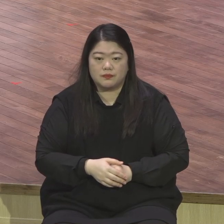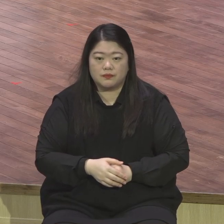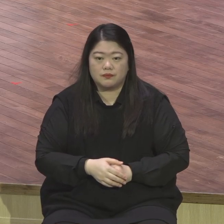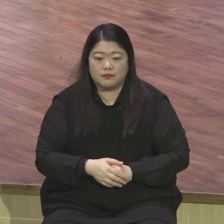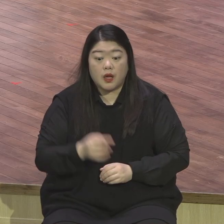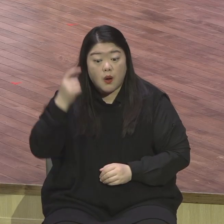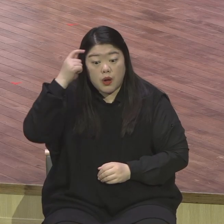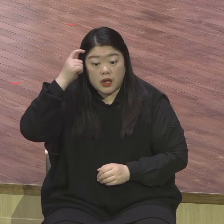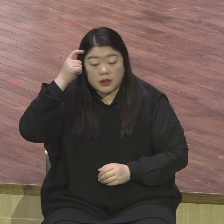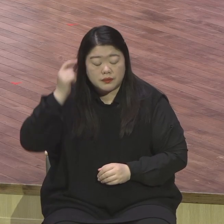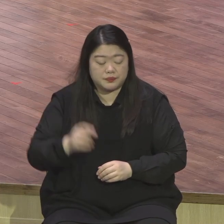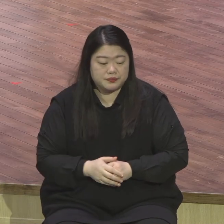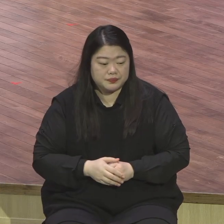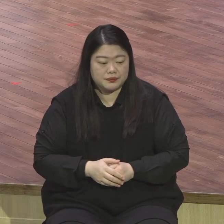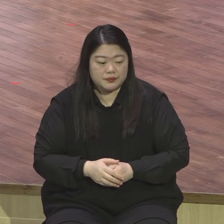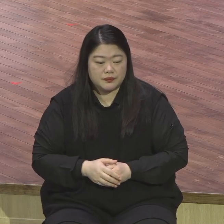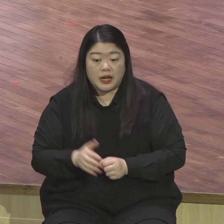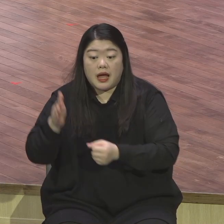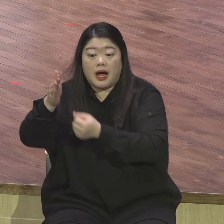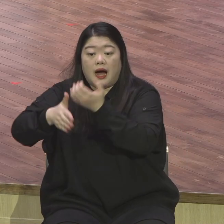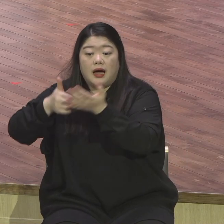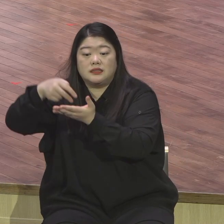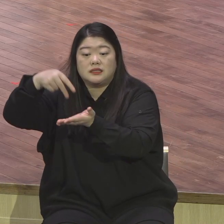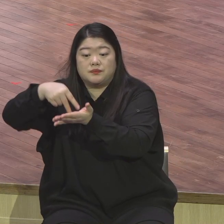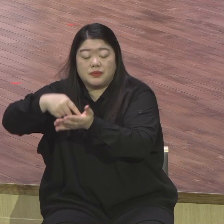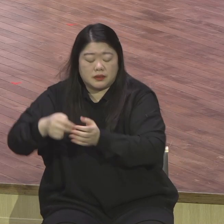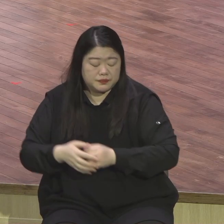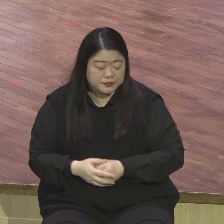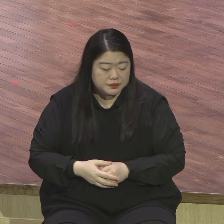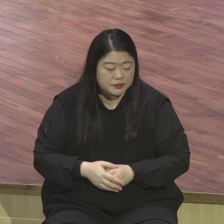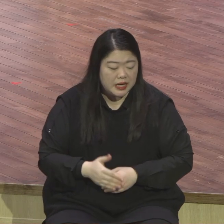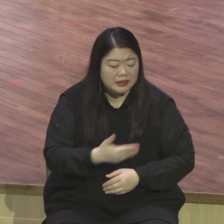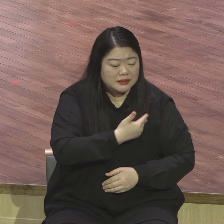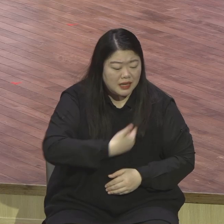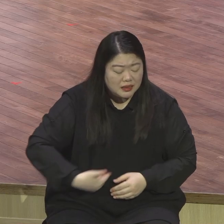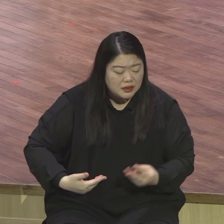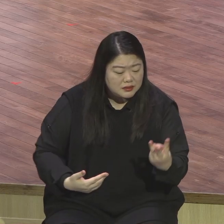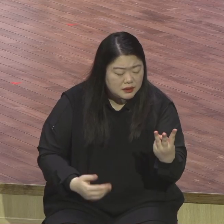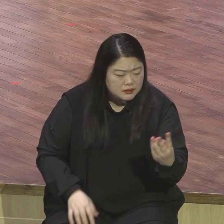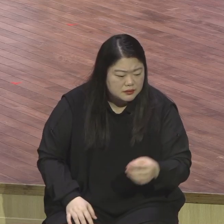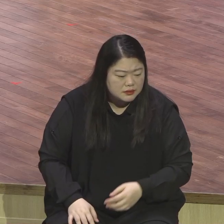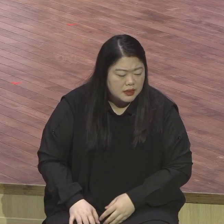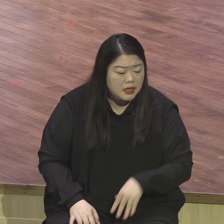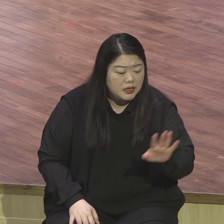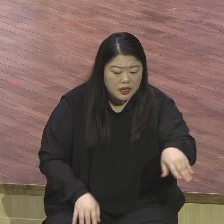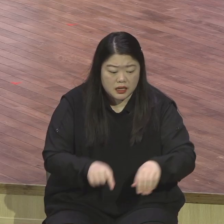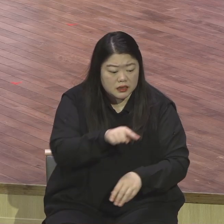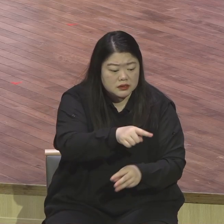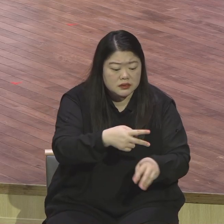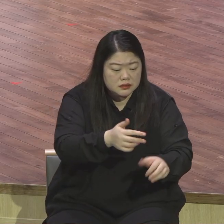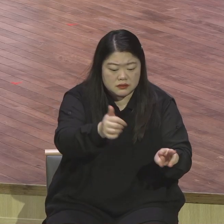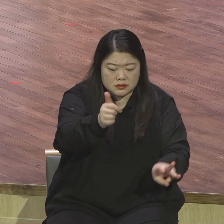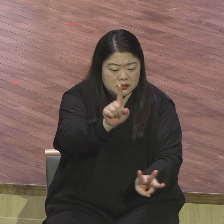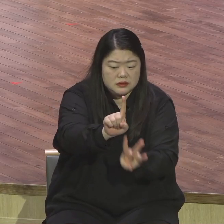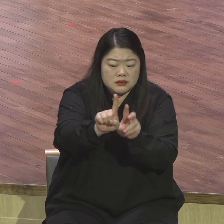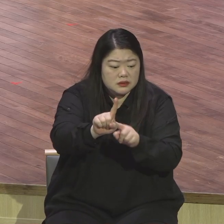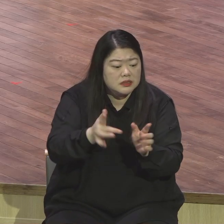그렇게 심어준 겁니다 보여준 것입니다 특별히 본문 3절에 보면 변형되신